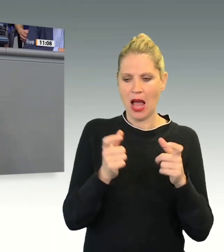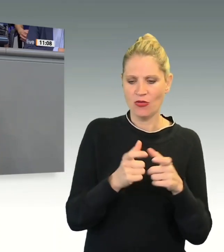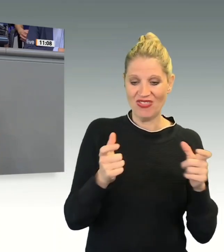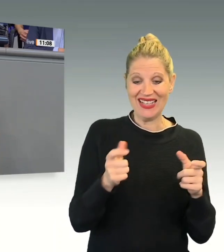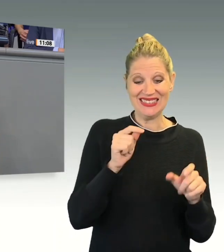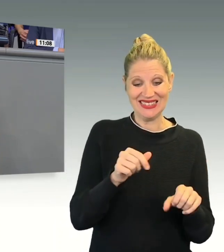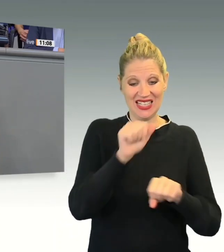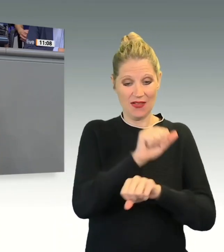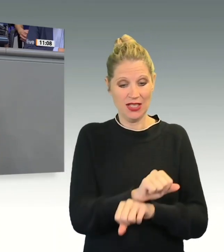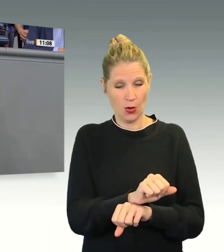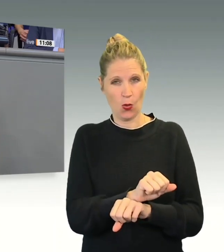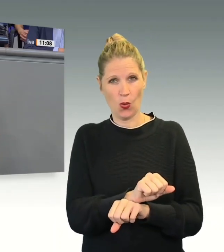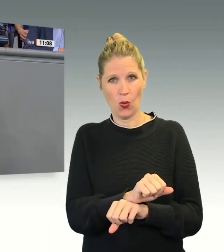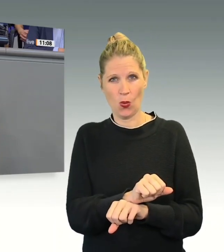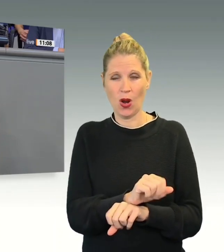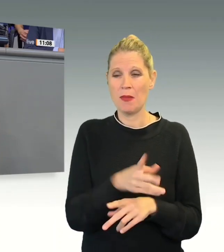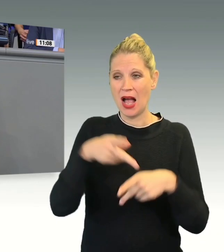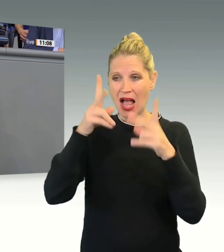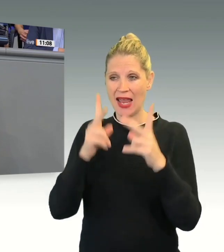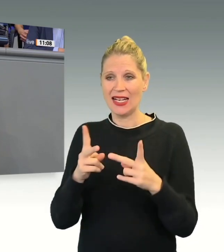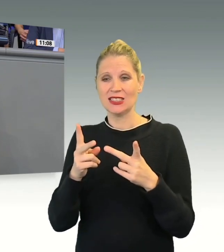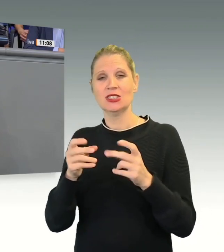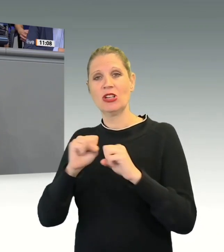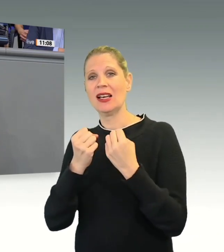notwendig und besonders hilfreich sein sollte.